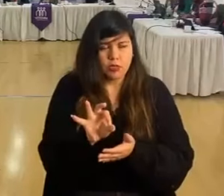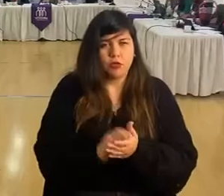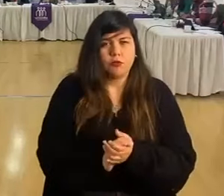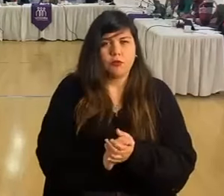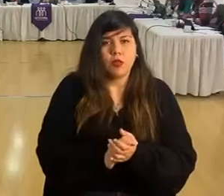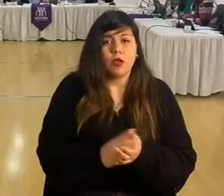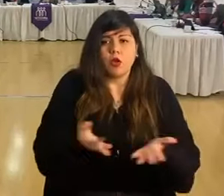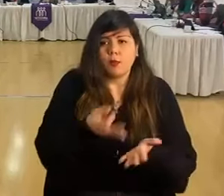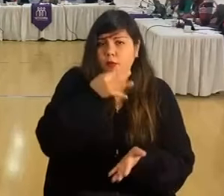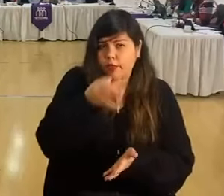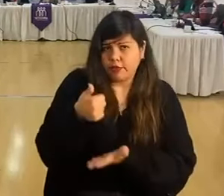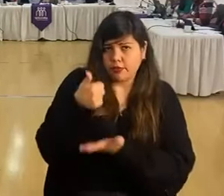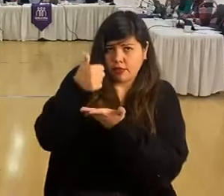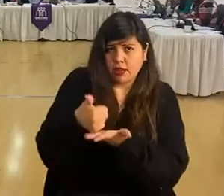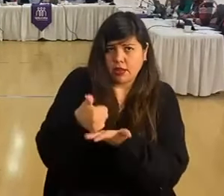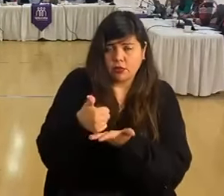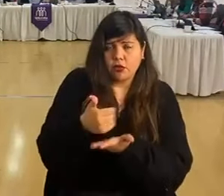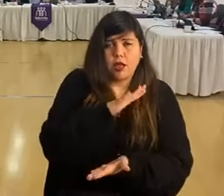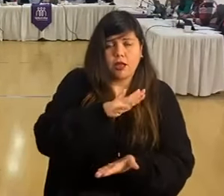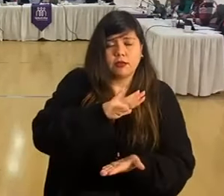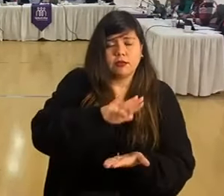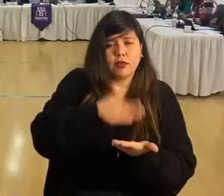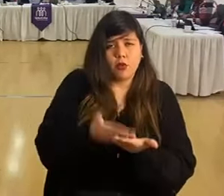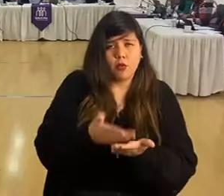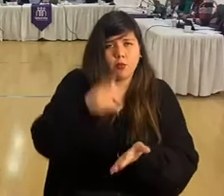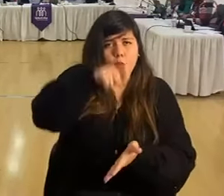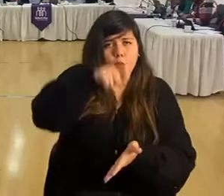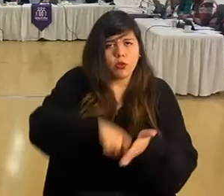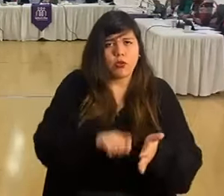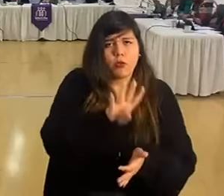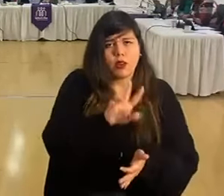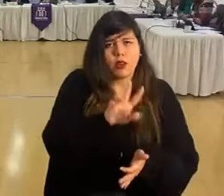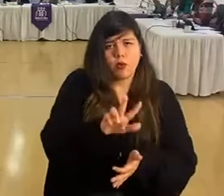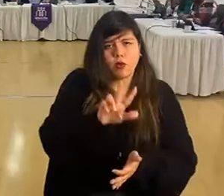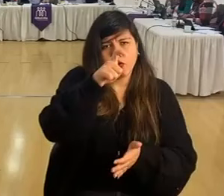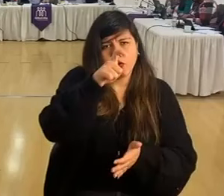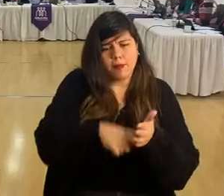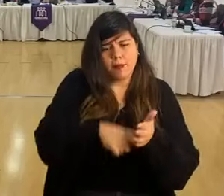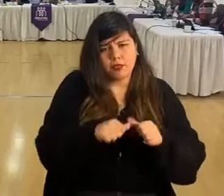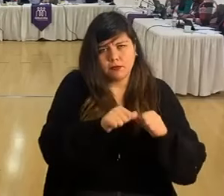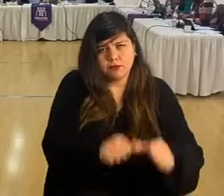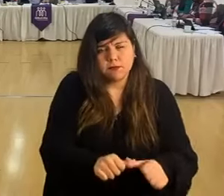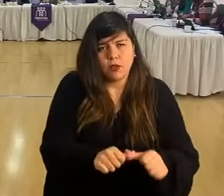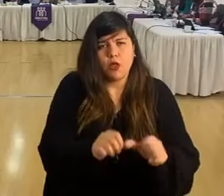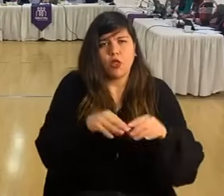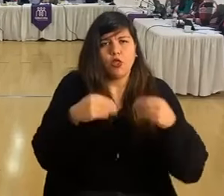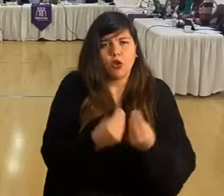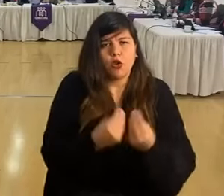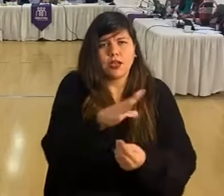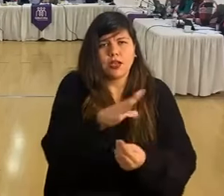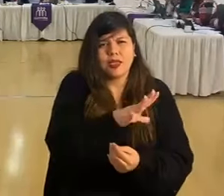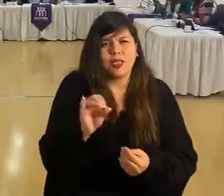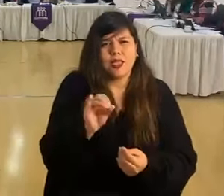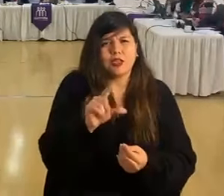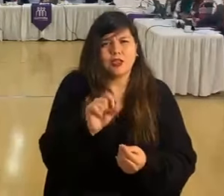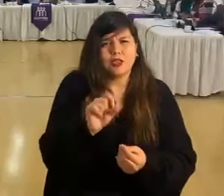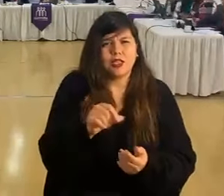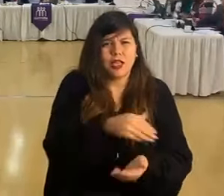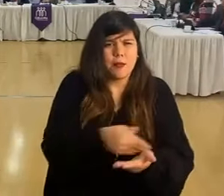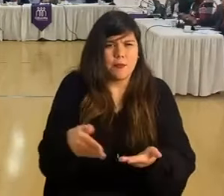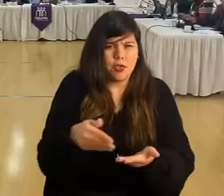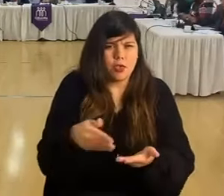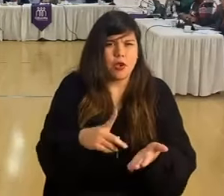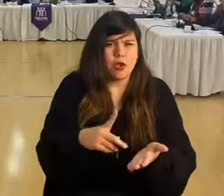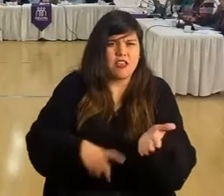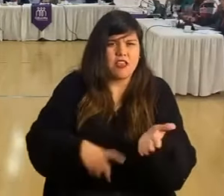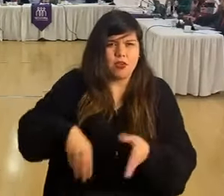como decía la directora de salud, para un contrato de 48 meses de duración por un monto total de 570 millones de pesos